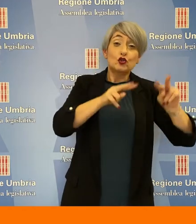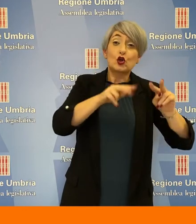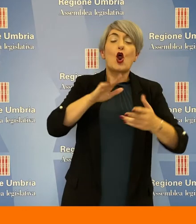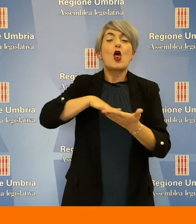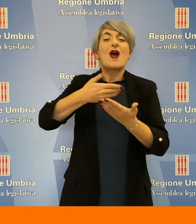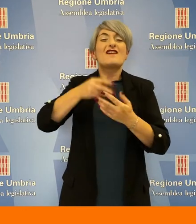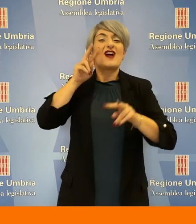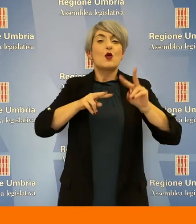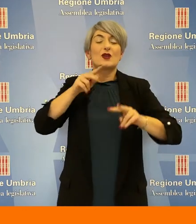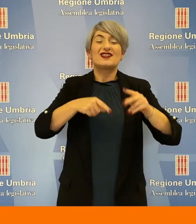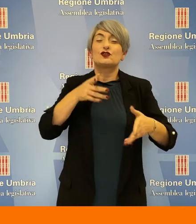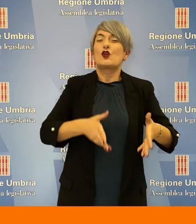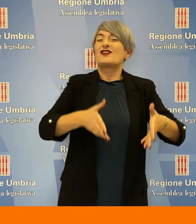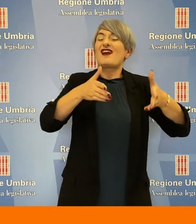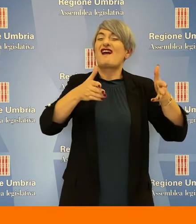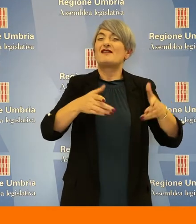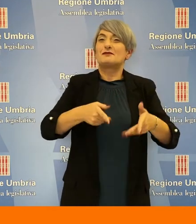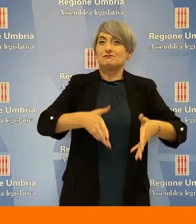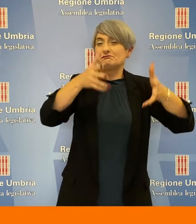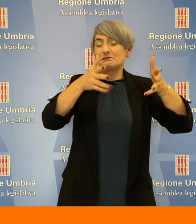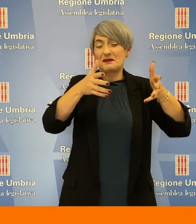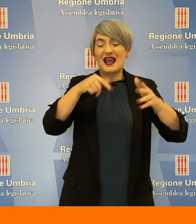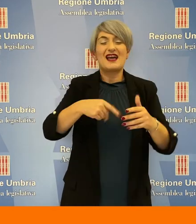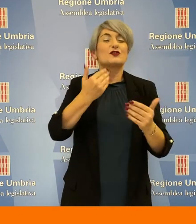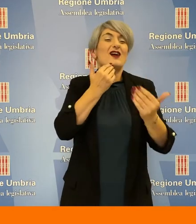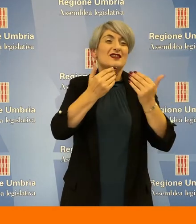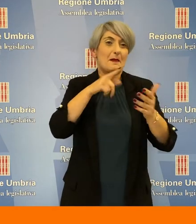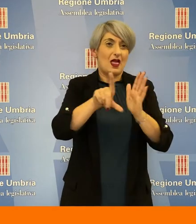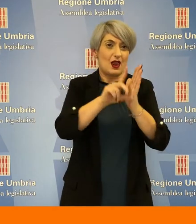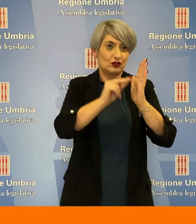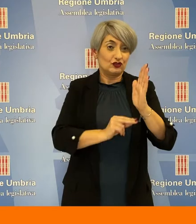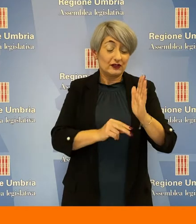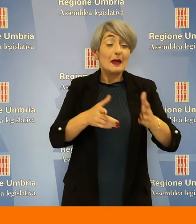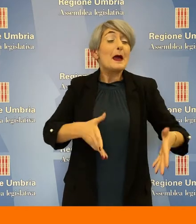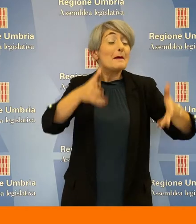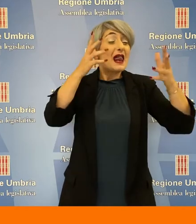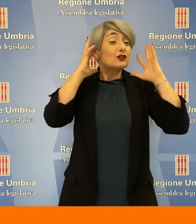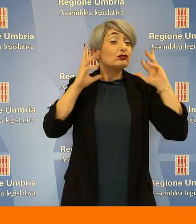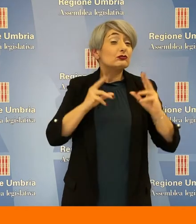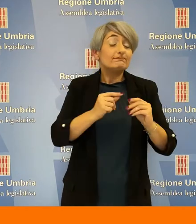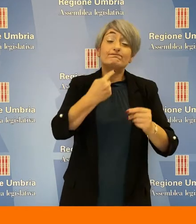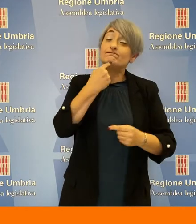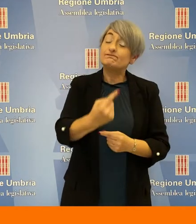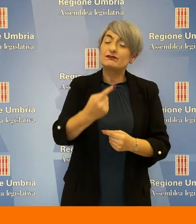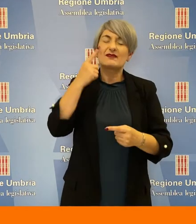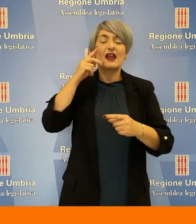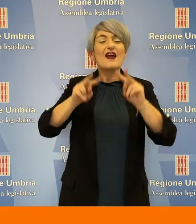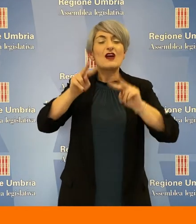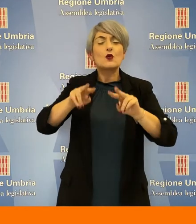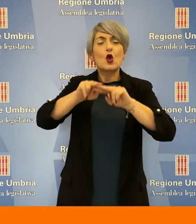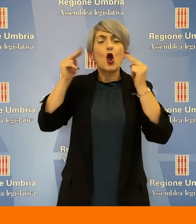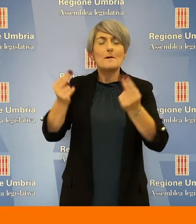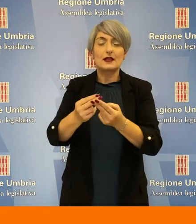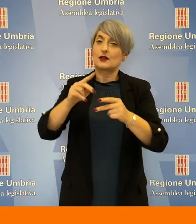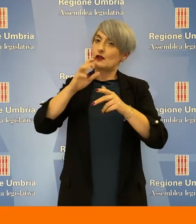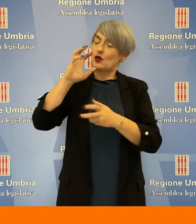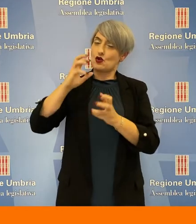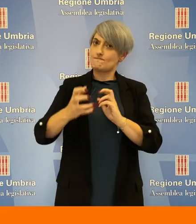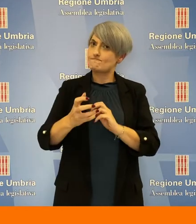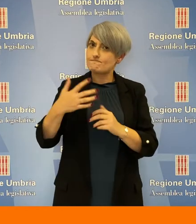fronte al Comitato per il Controllo e la Valutazione dell'Assemblea Legislativa. I funzionari di Palazzo Cesaroni hanno rilevato che appare difficile fare una